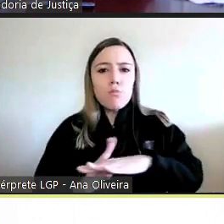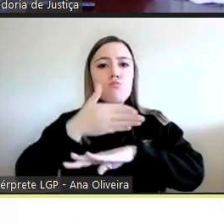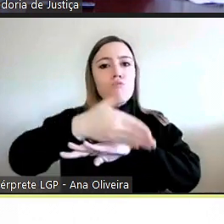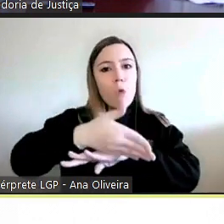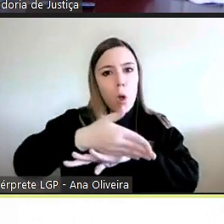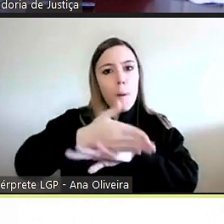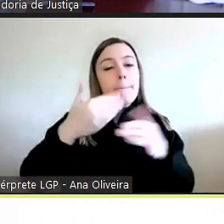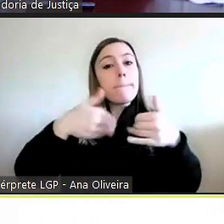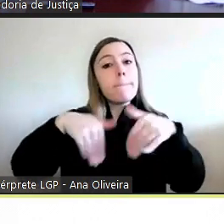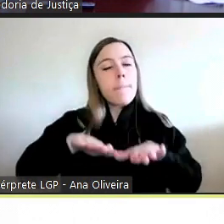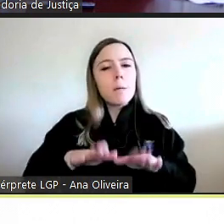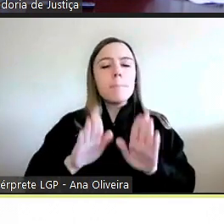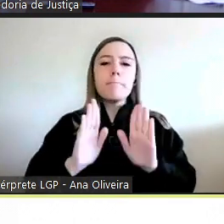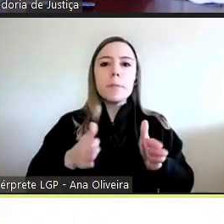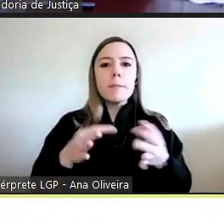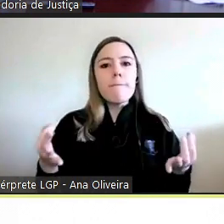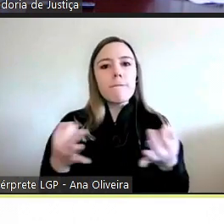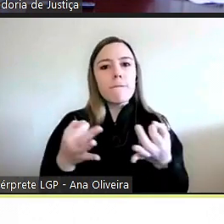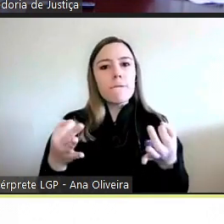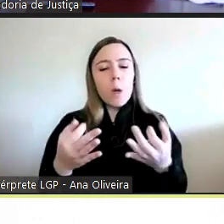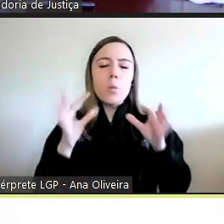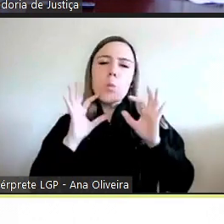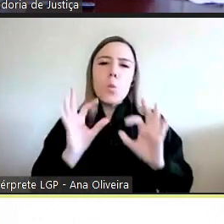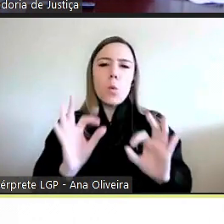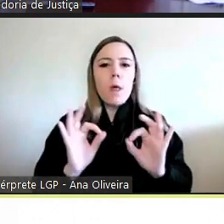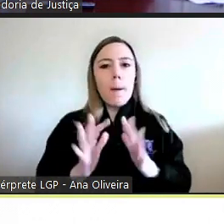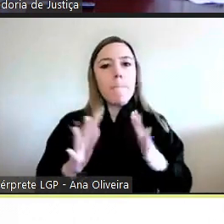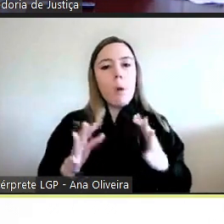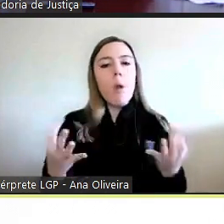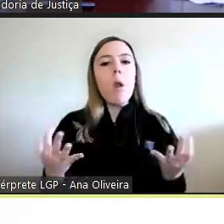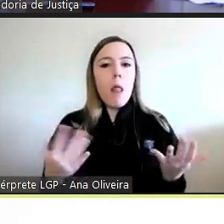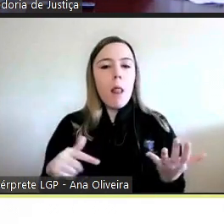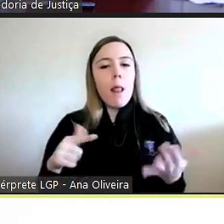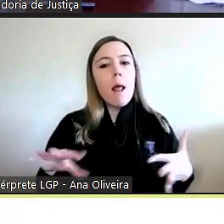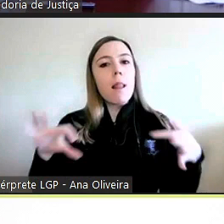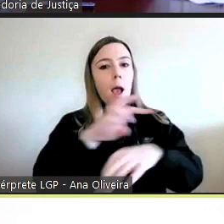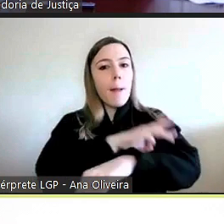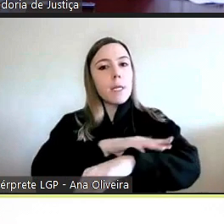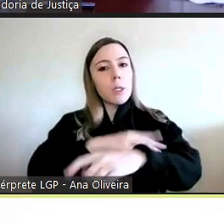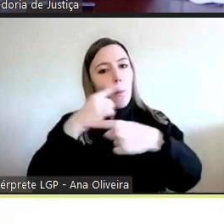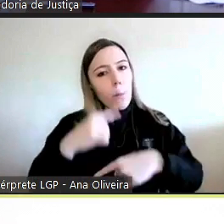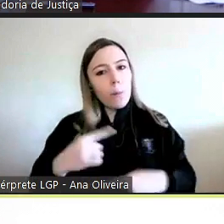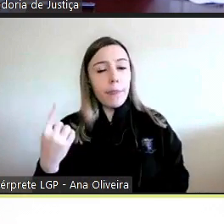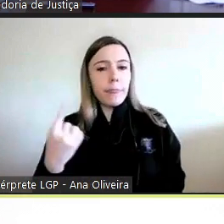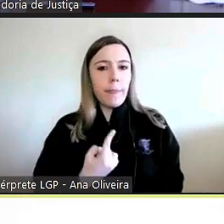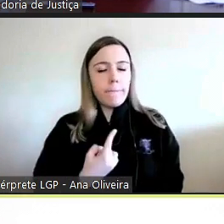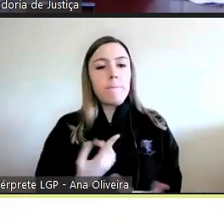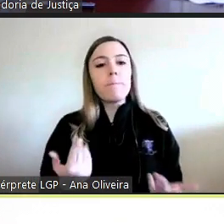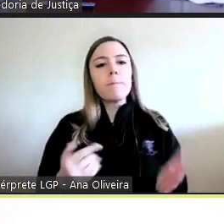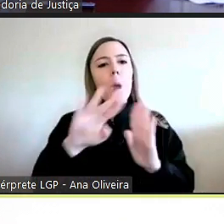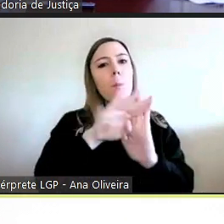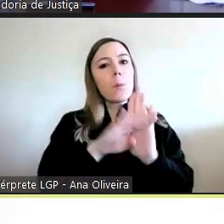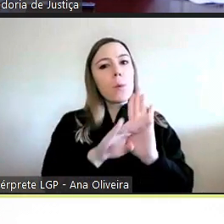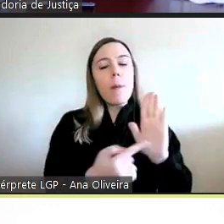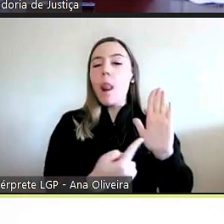uma maior atenção da parte da administração pública. Este programa